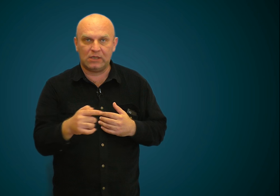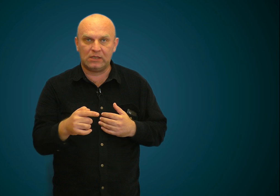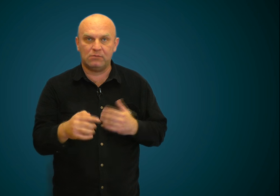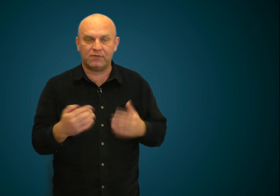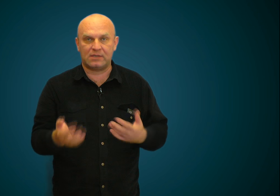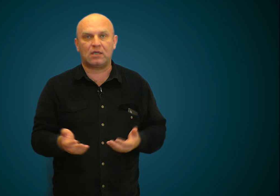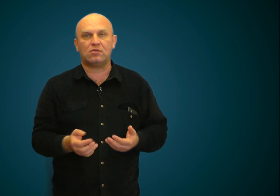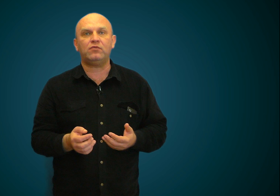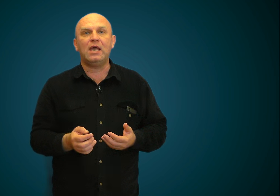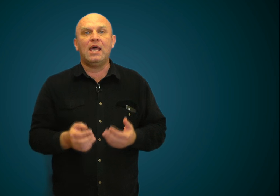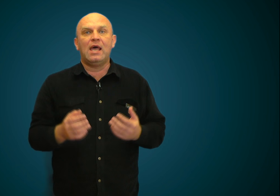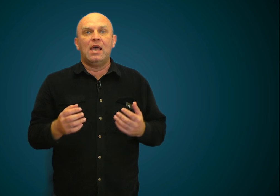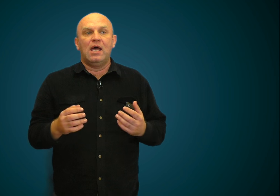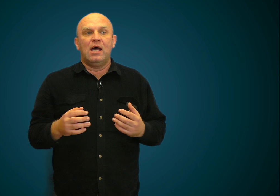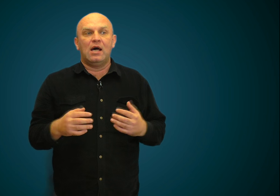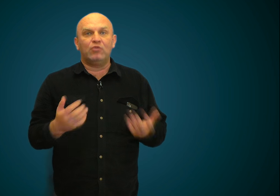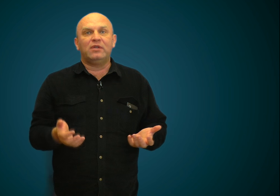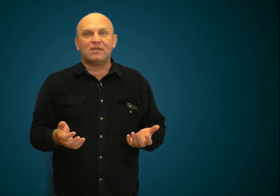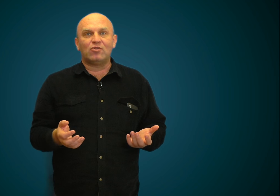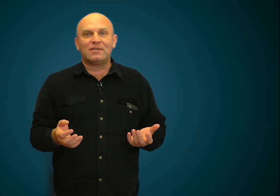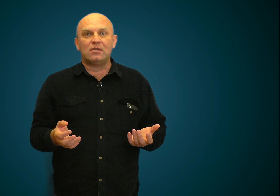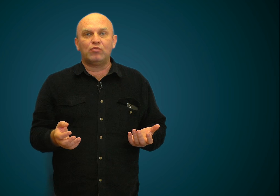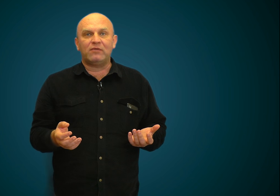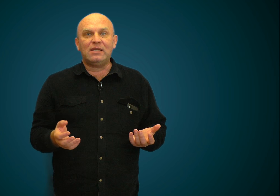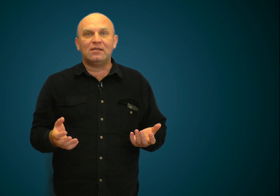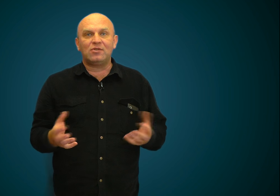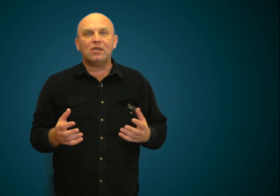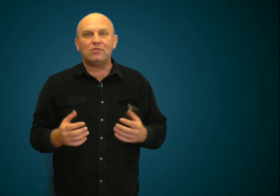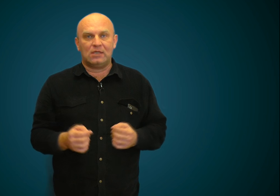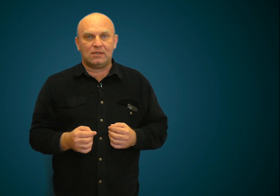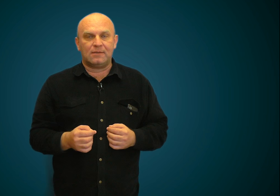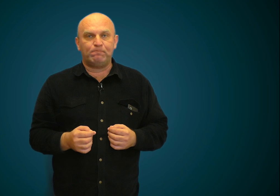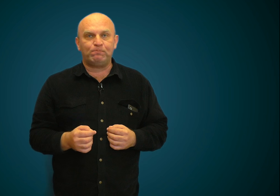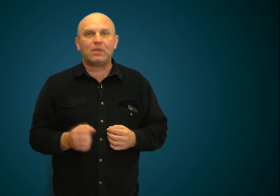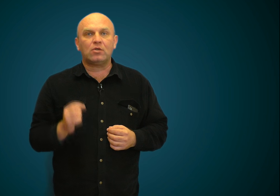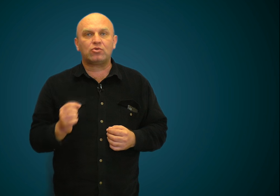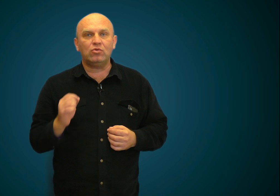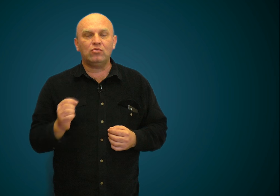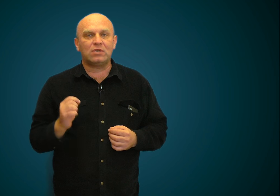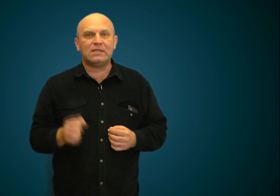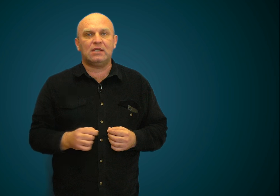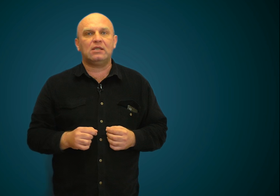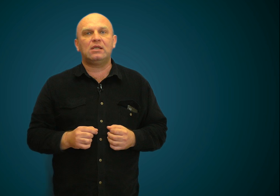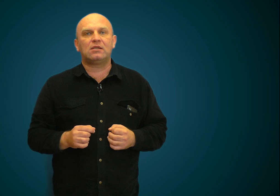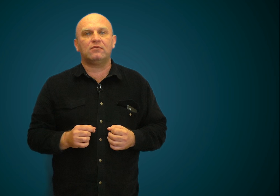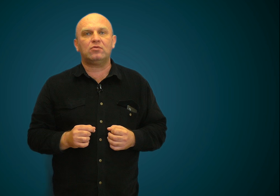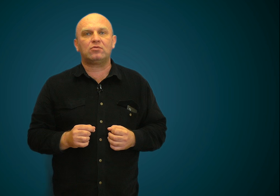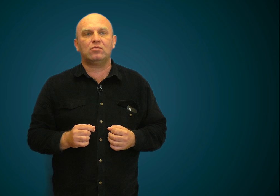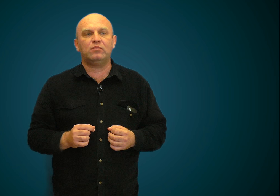коллективом и, в конце концов, любые возможности для управления начинают теряться. Что нужно делать для того, чтобы